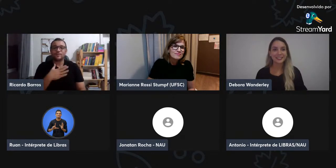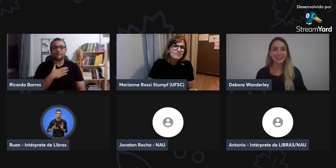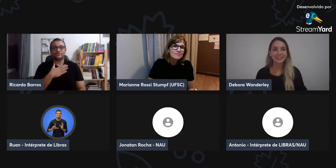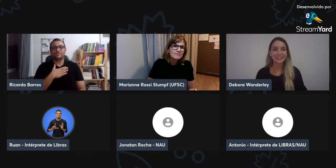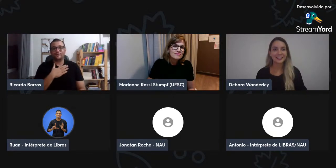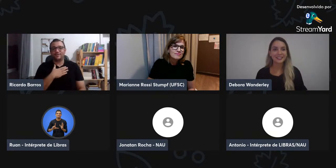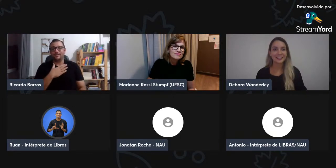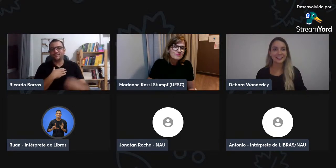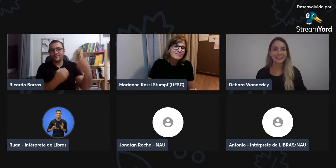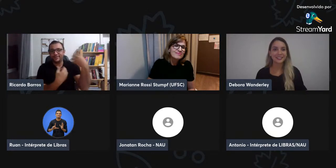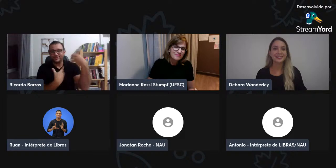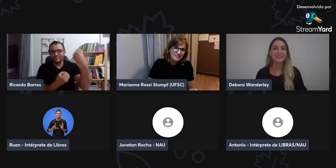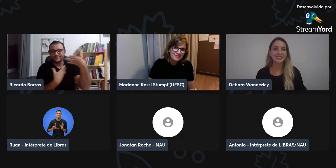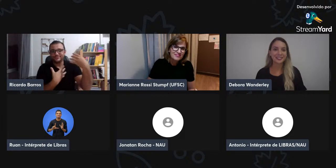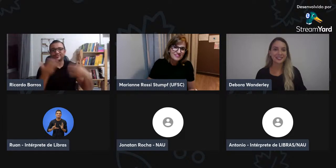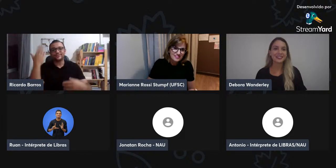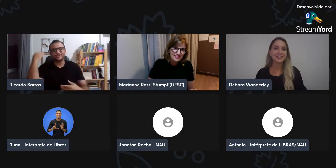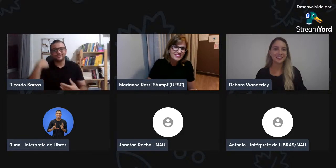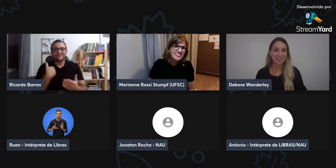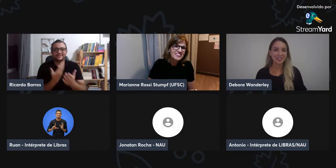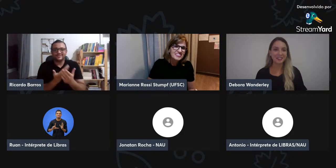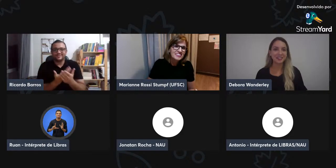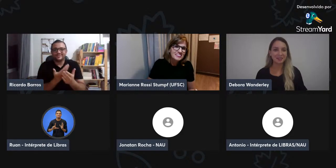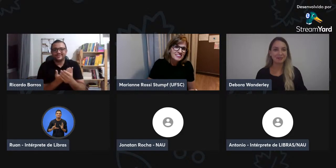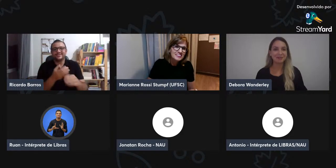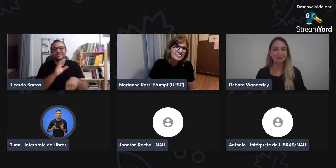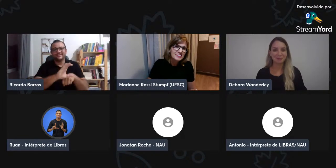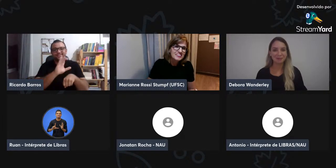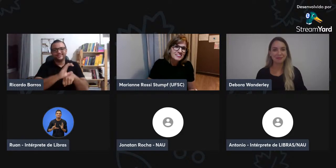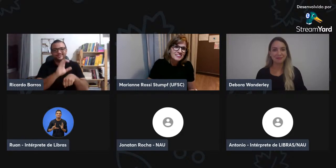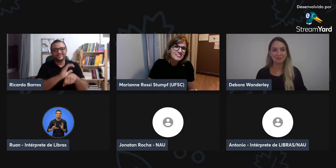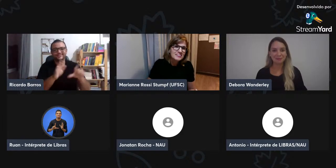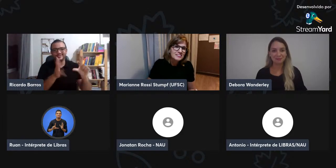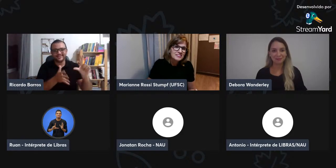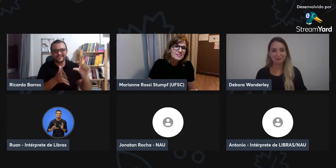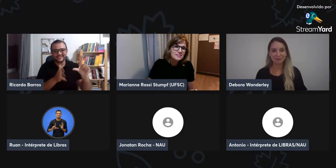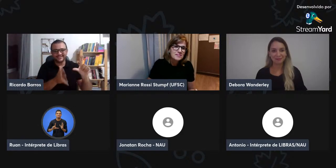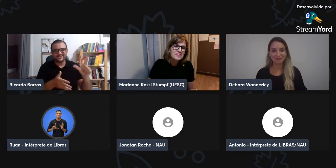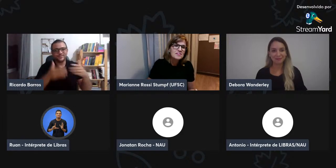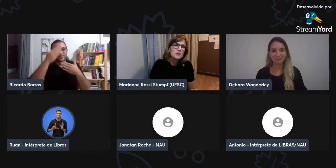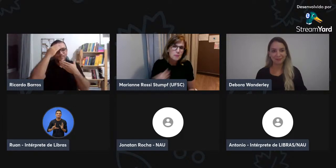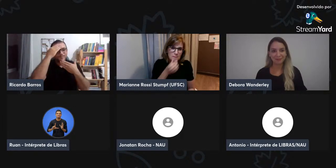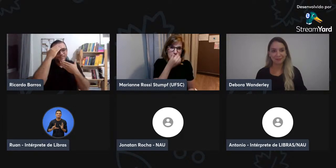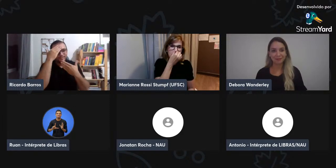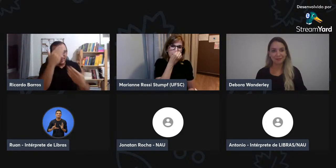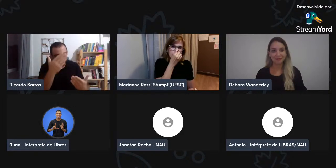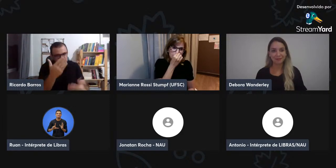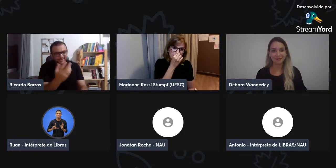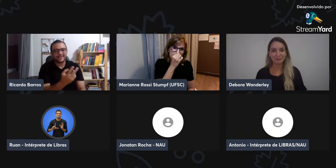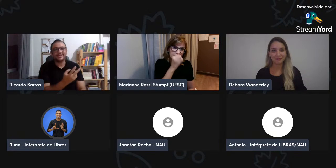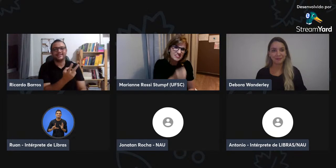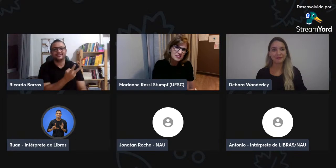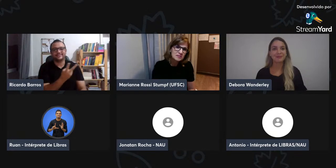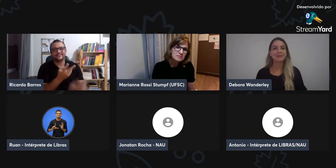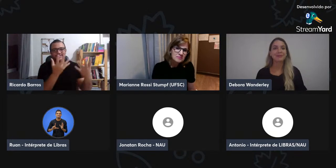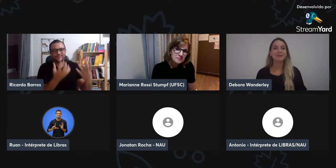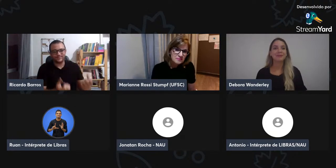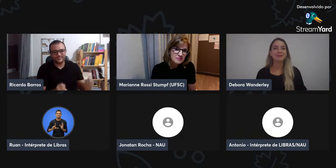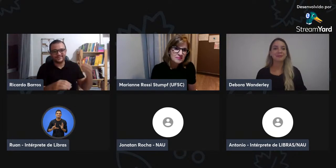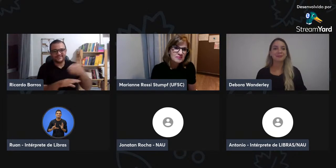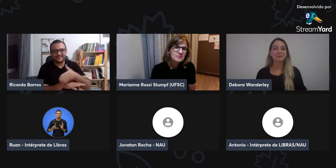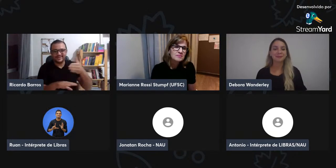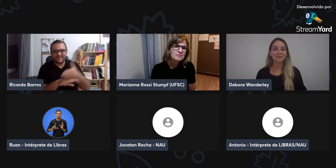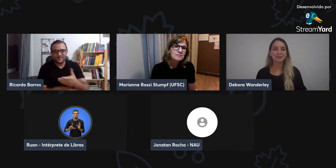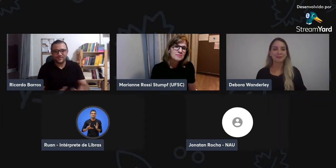muito gratos e felizes por terem sido minhas professoras no curso de Letras Libras.